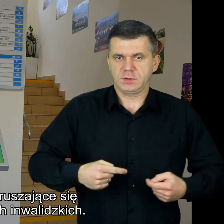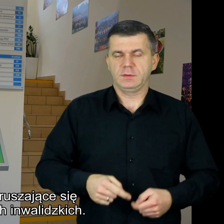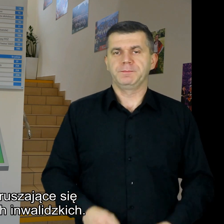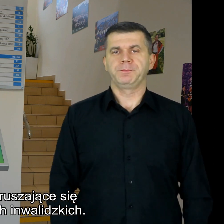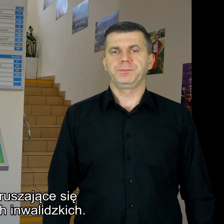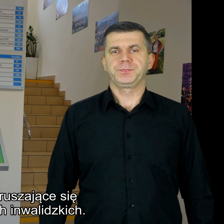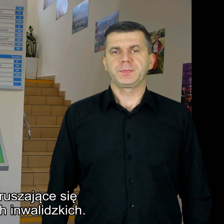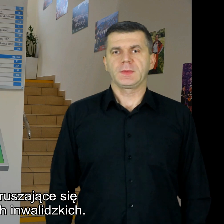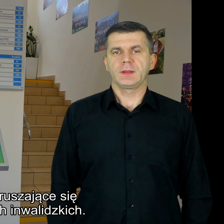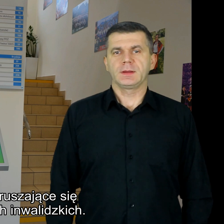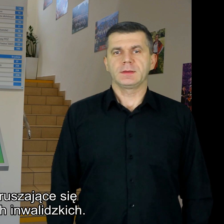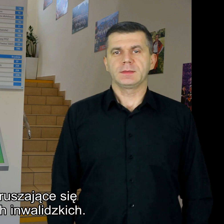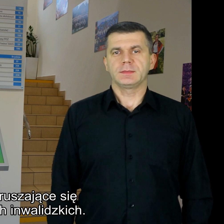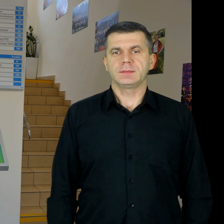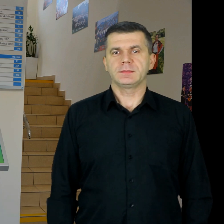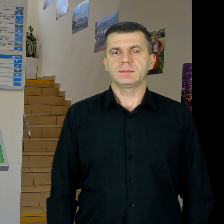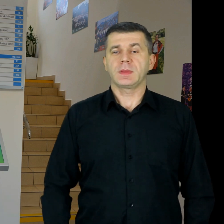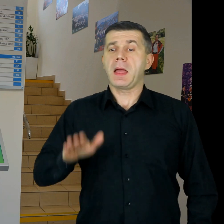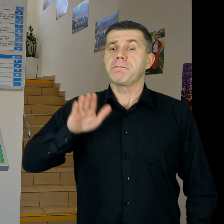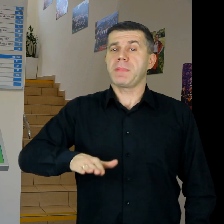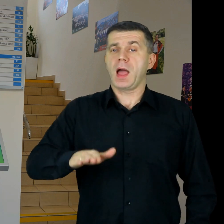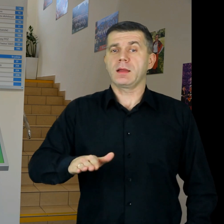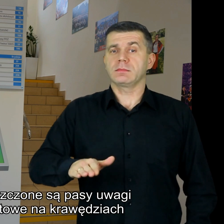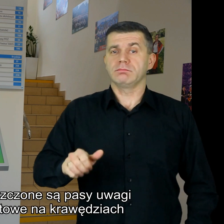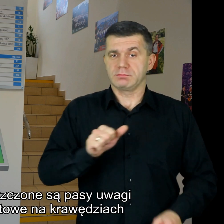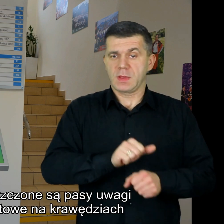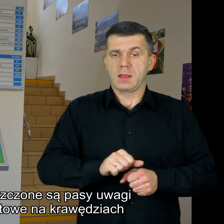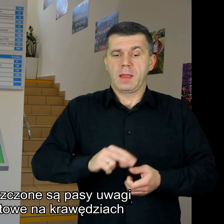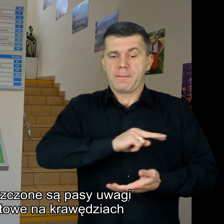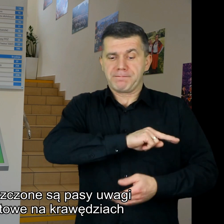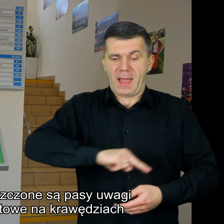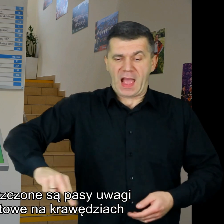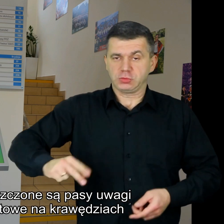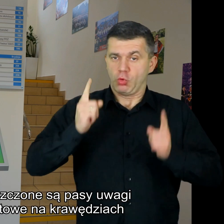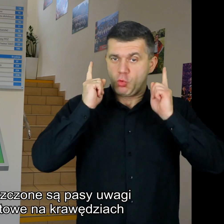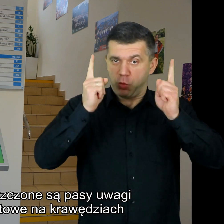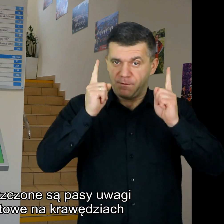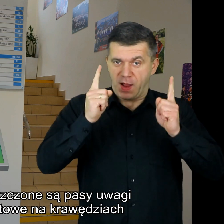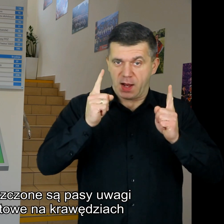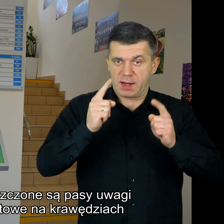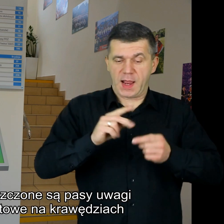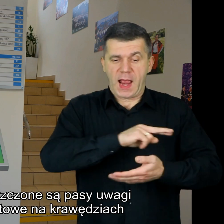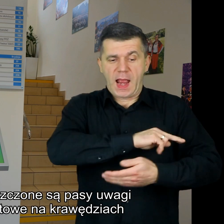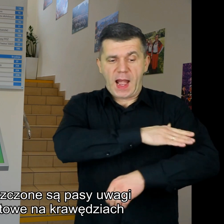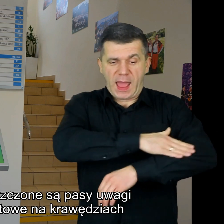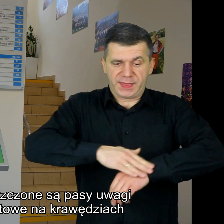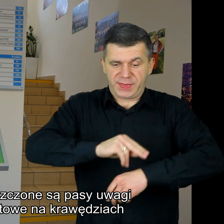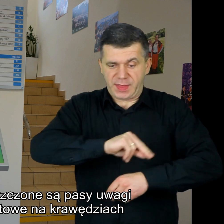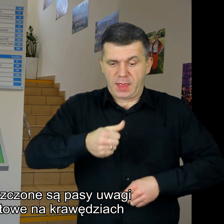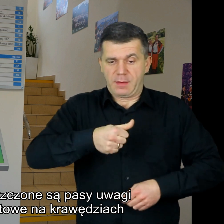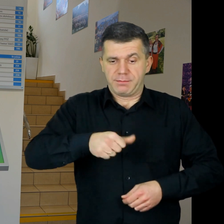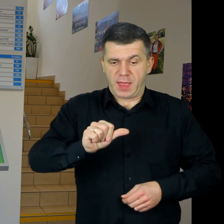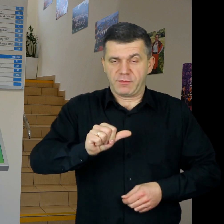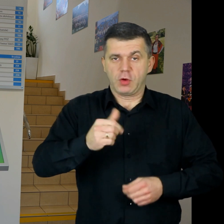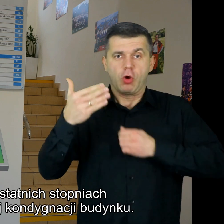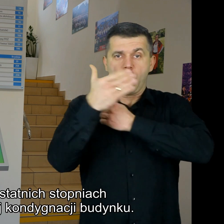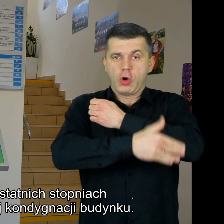wózkach inwalidzkich Na parterze umieszone są pasy uwagi oraz linie kontrastowe na krawędziach pierwszych i